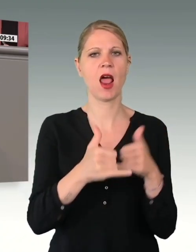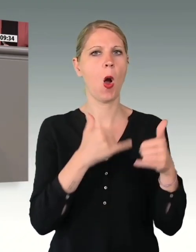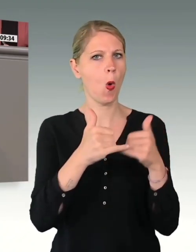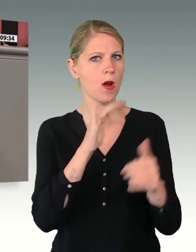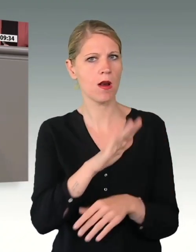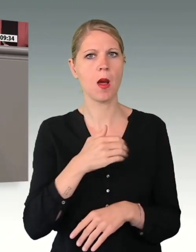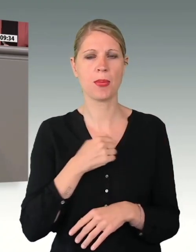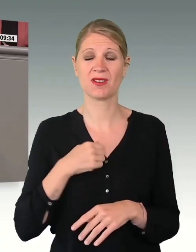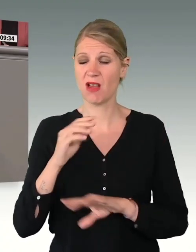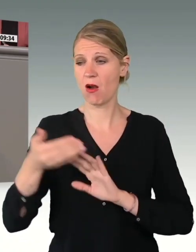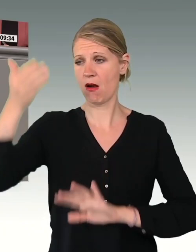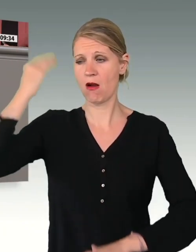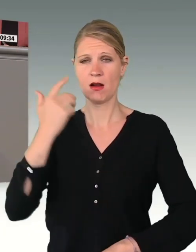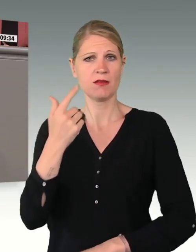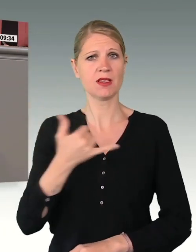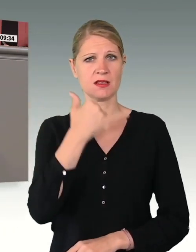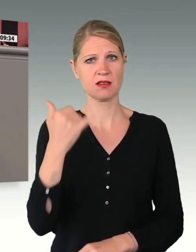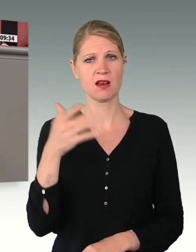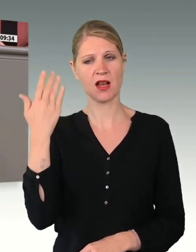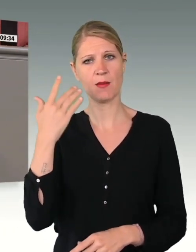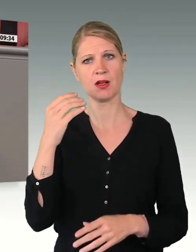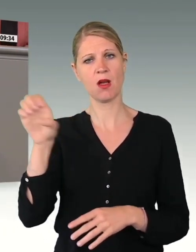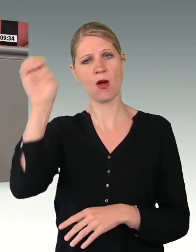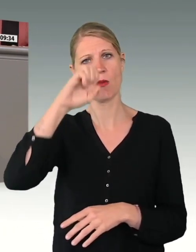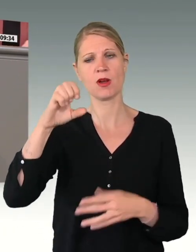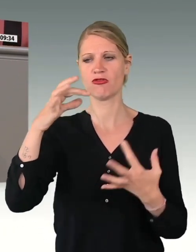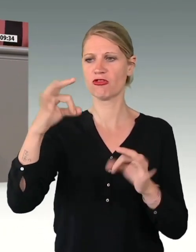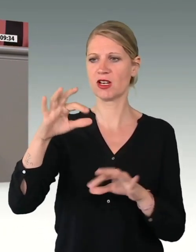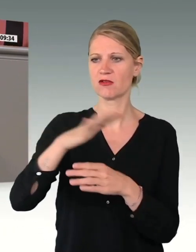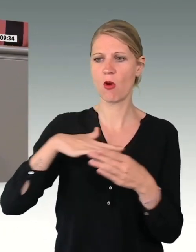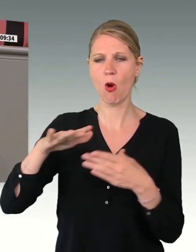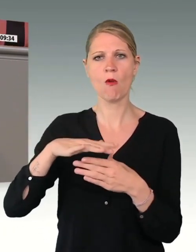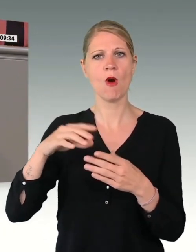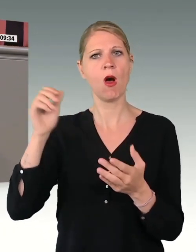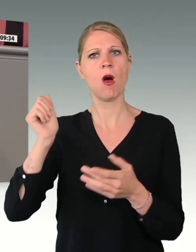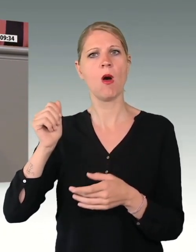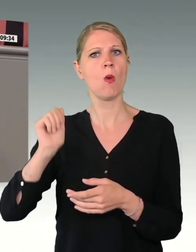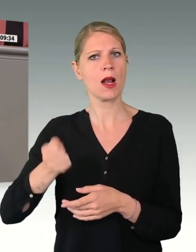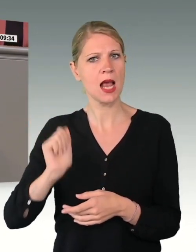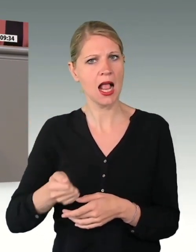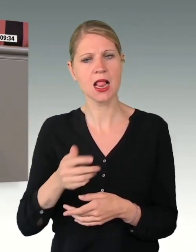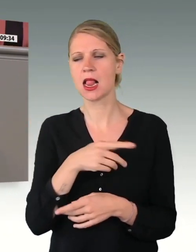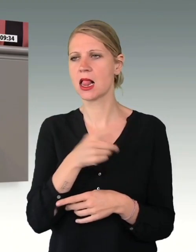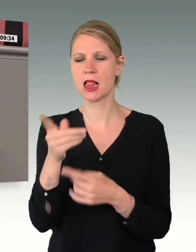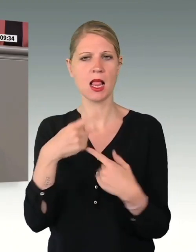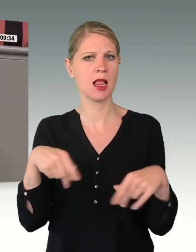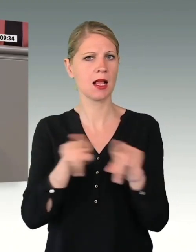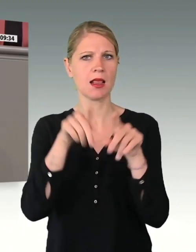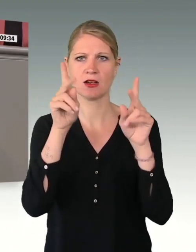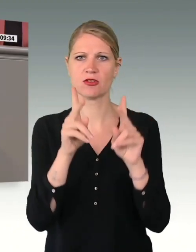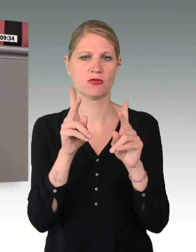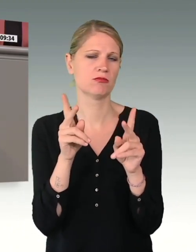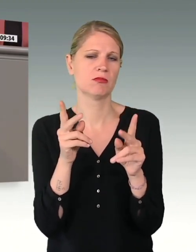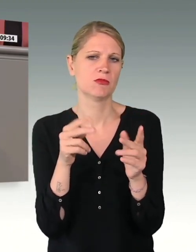Auch 20 Jahre nach dem Urteil des Europäischen Gerichtshofs ist die Gleichstellung von Frauen und Männern noch nicht überall in den Streitkräften